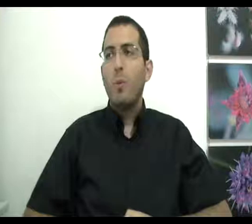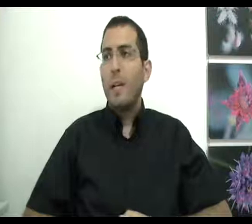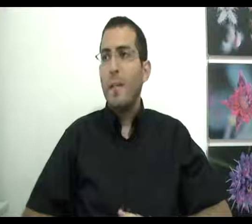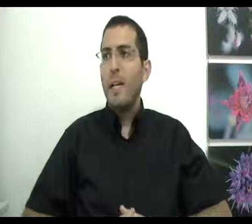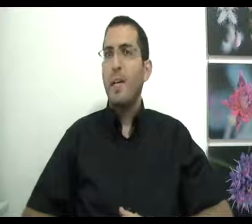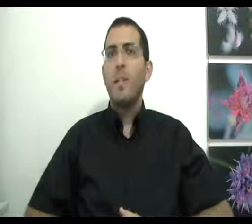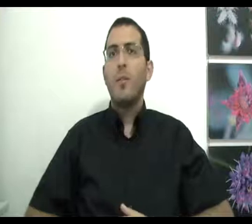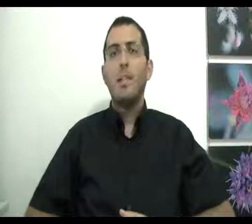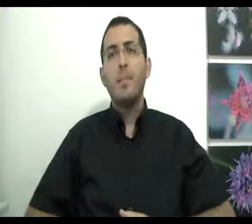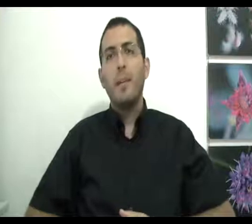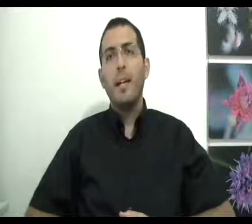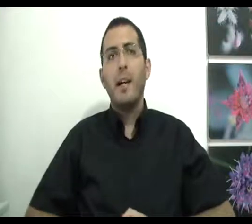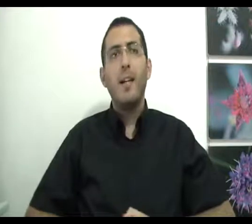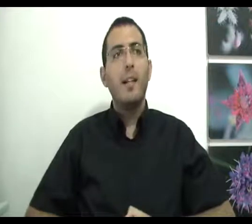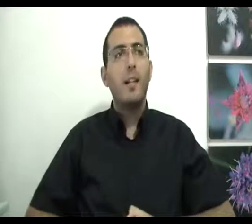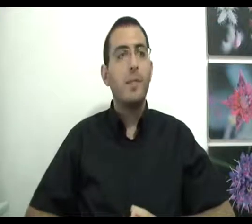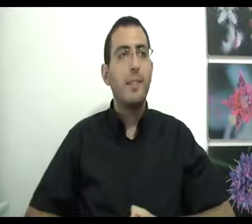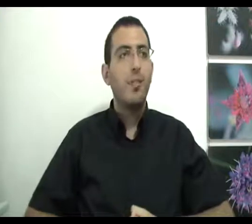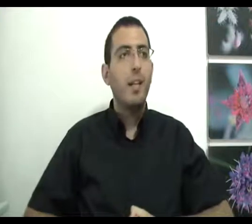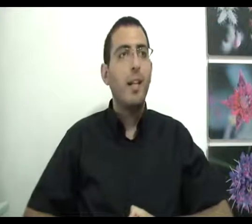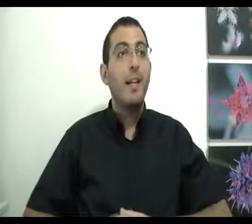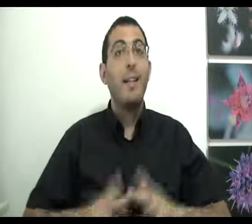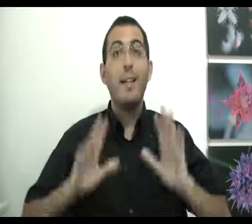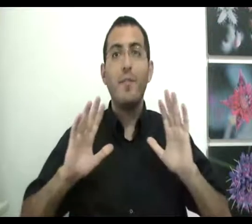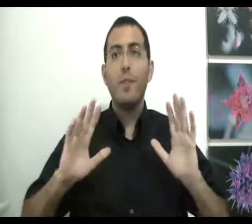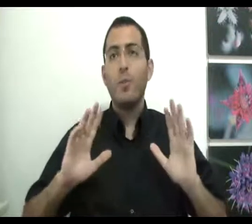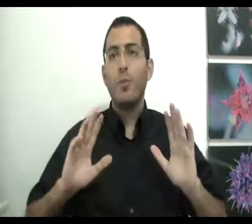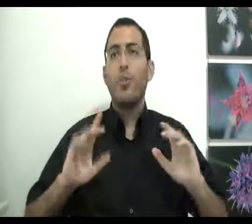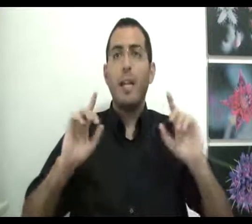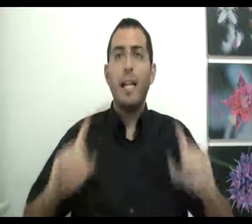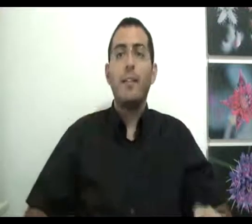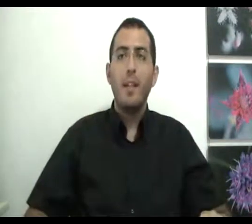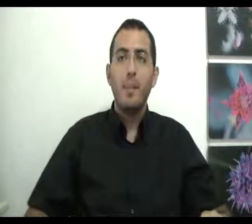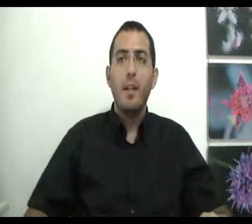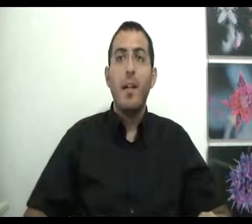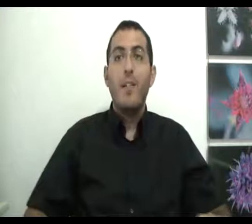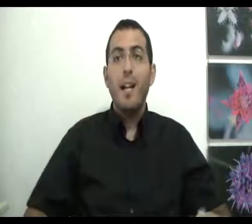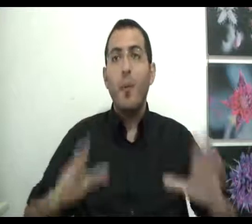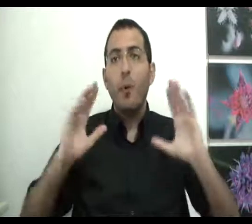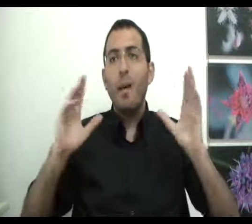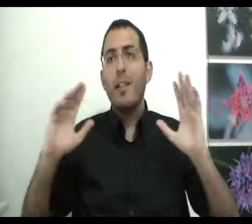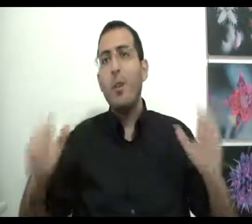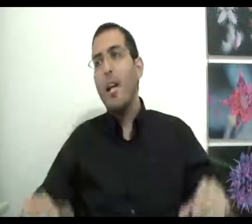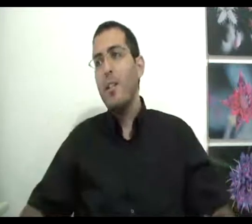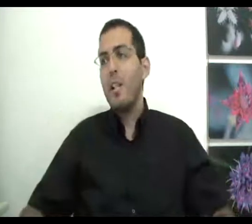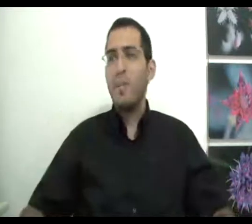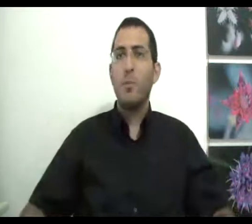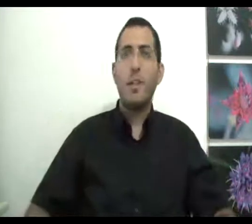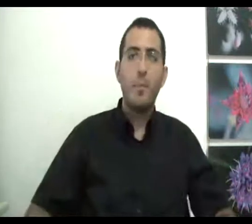אולם הפעם אני רוצה לדבר על הנושא של הנאיביות של הילדים ועל החוכמה הגדולה של המבוגרים